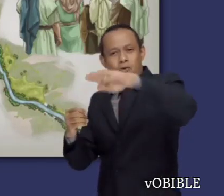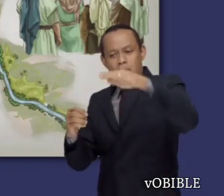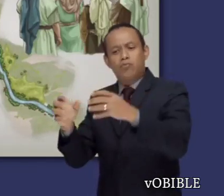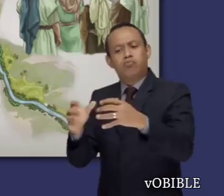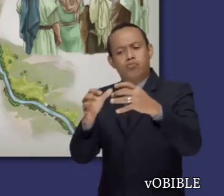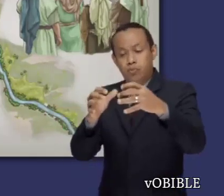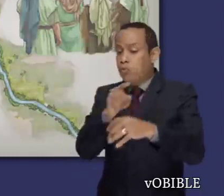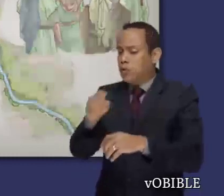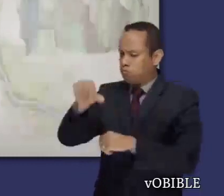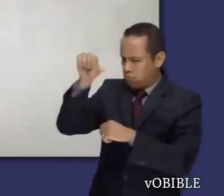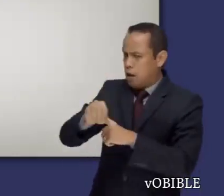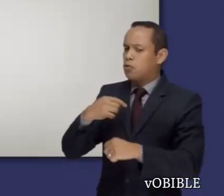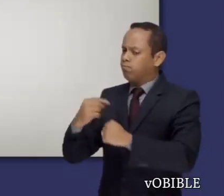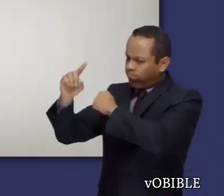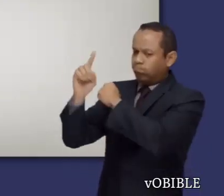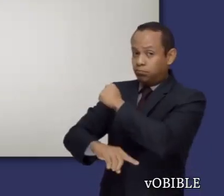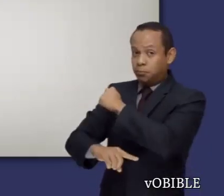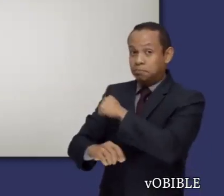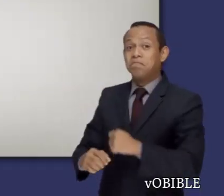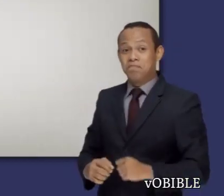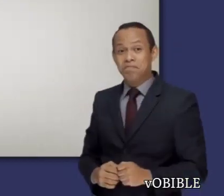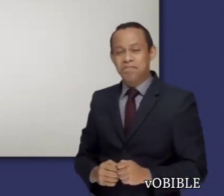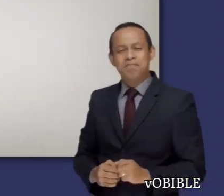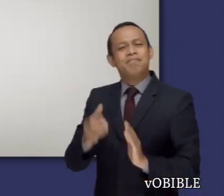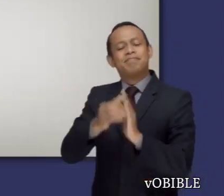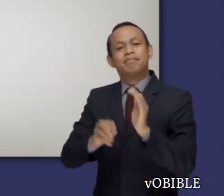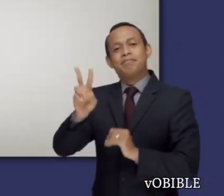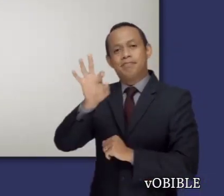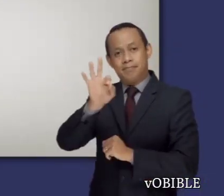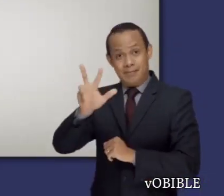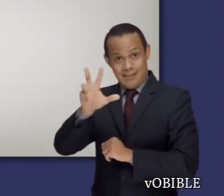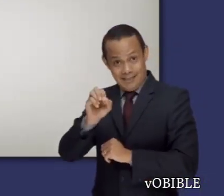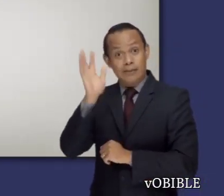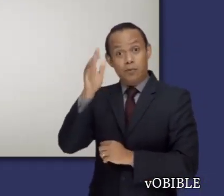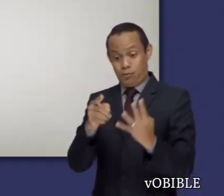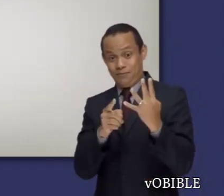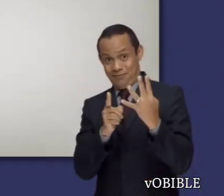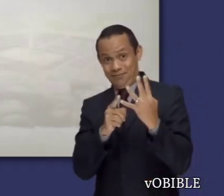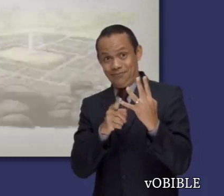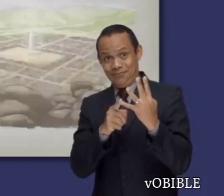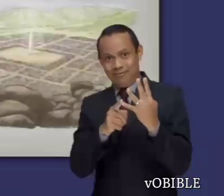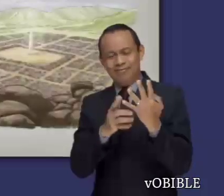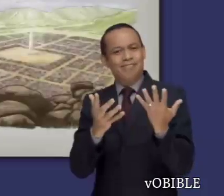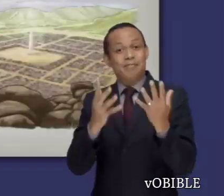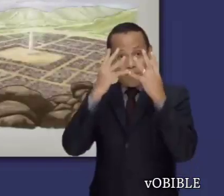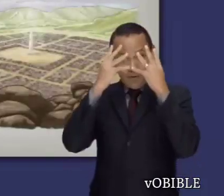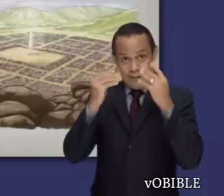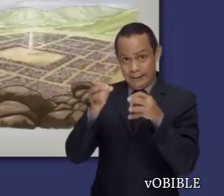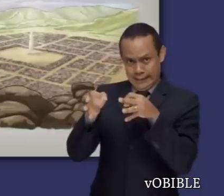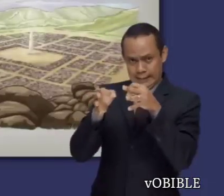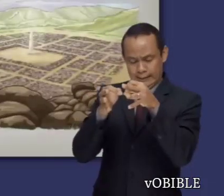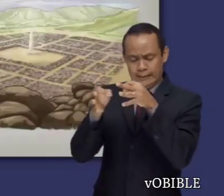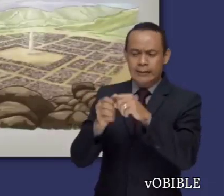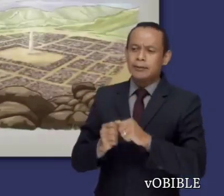donde se bendecirá al pueblo. En los capítulos 29 y 30, encontramos el cuarto discurso de Moisés. Allí, él